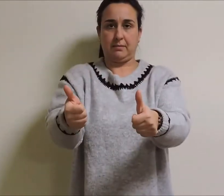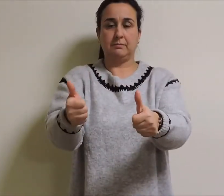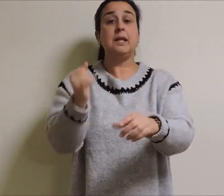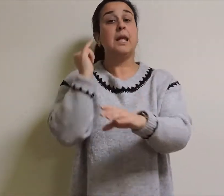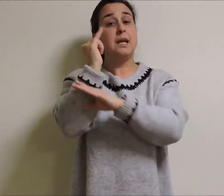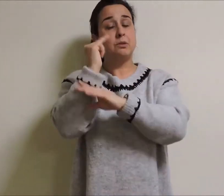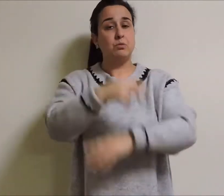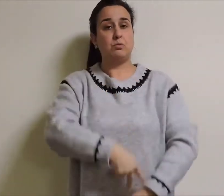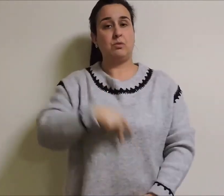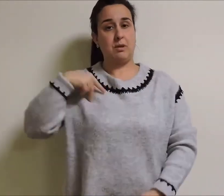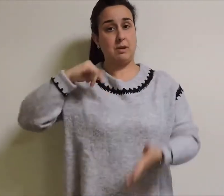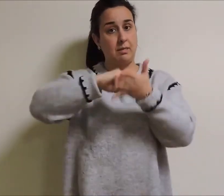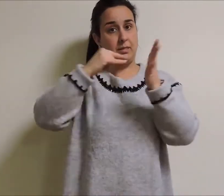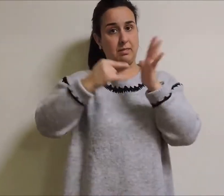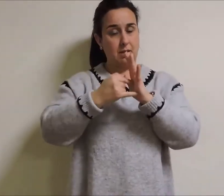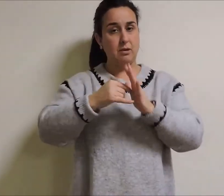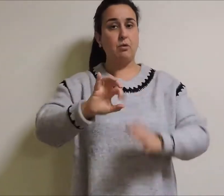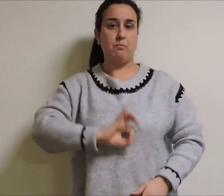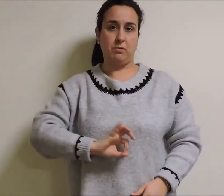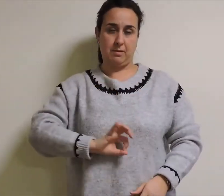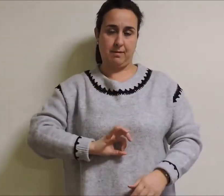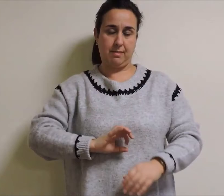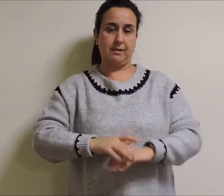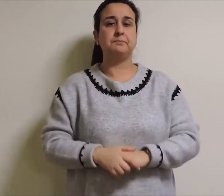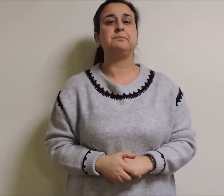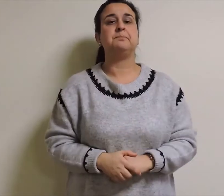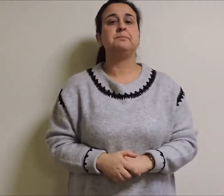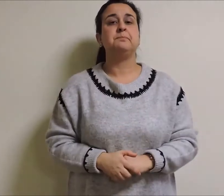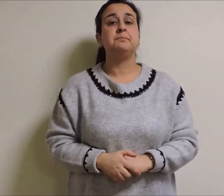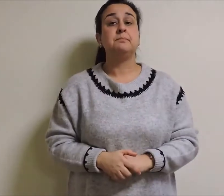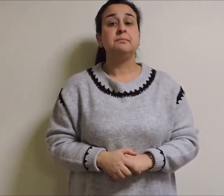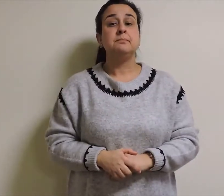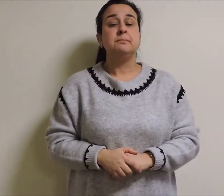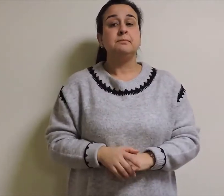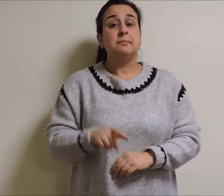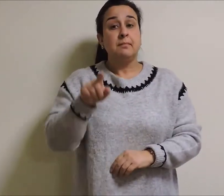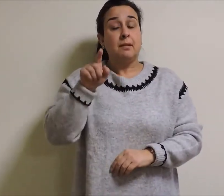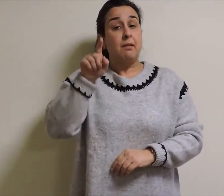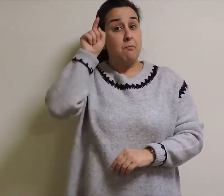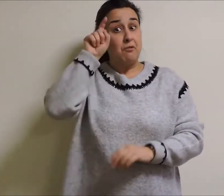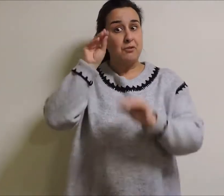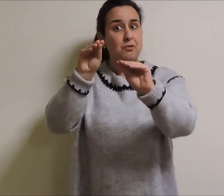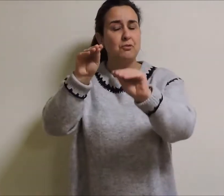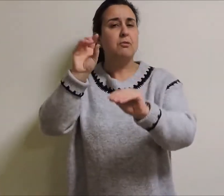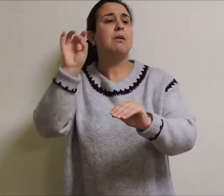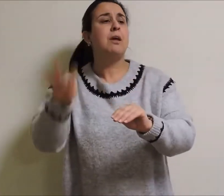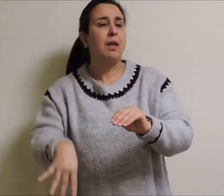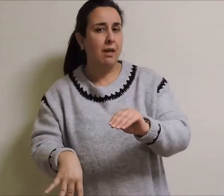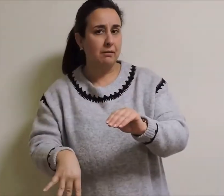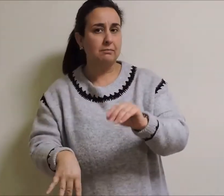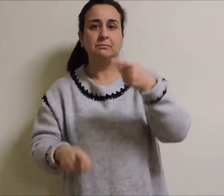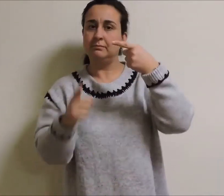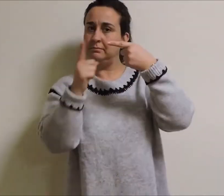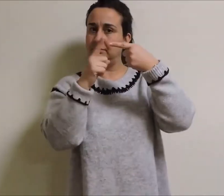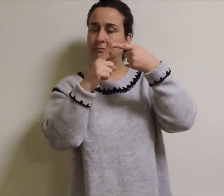de Pontevedra, onde foi alumno de Losada Diegue e de Castelao.